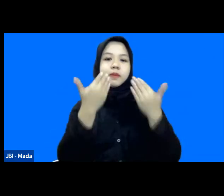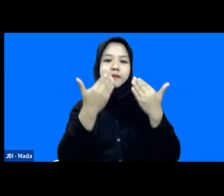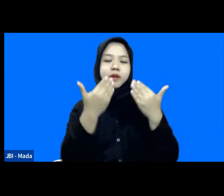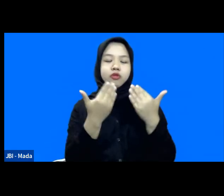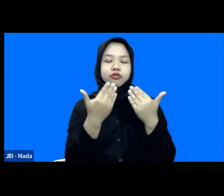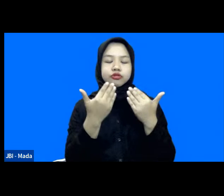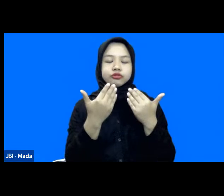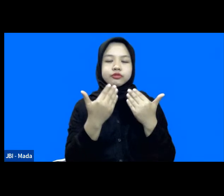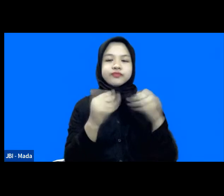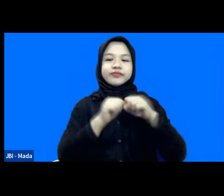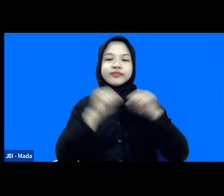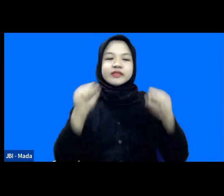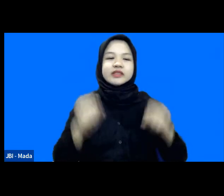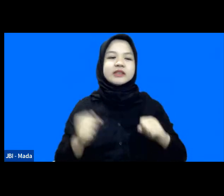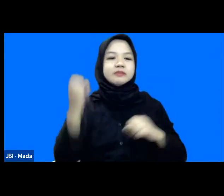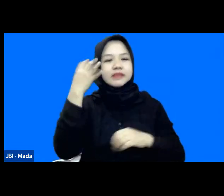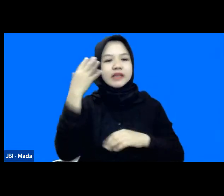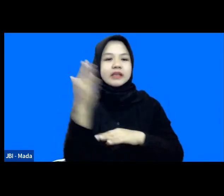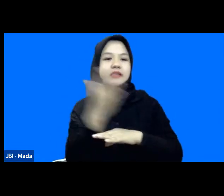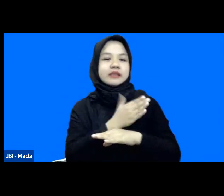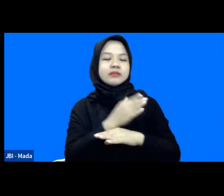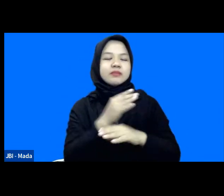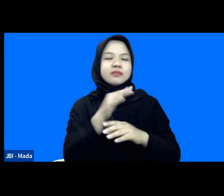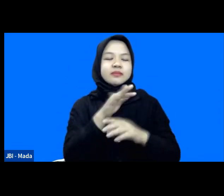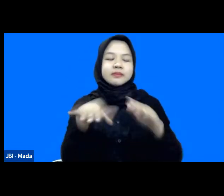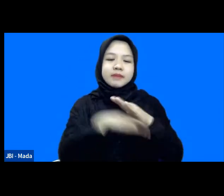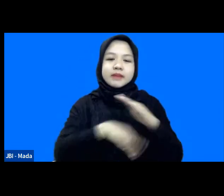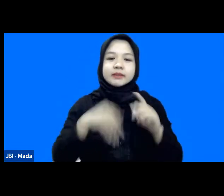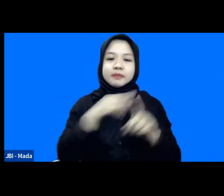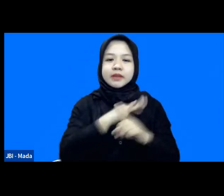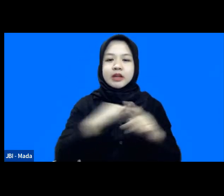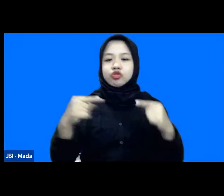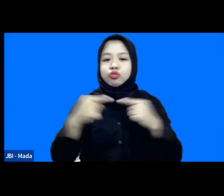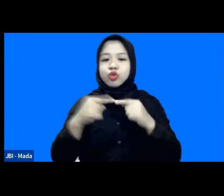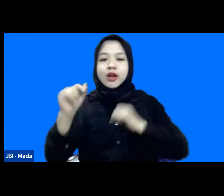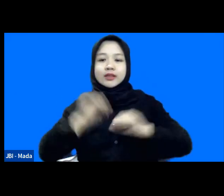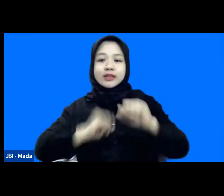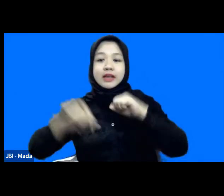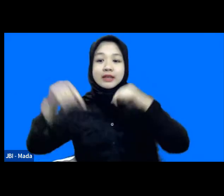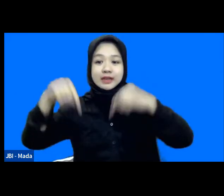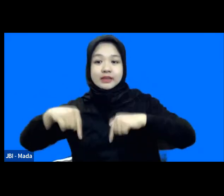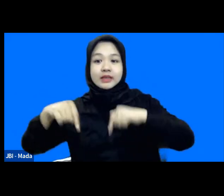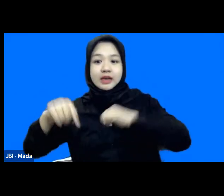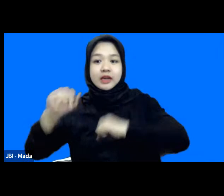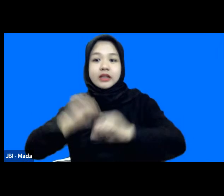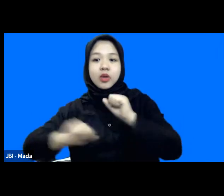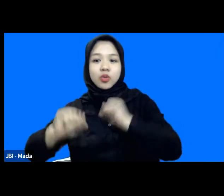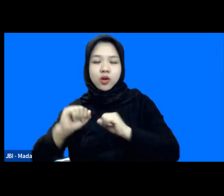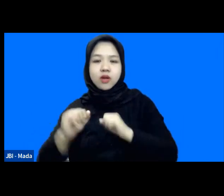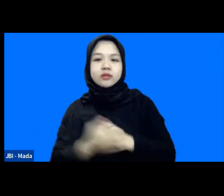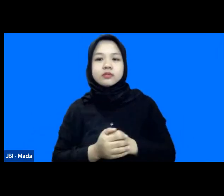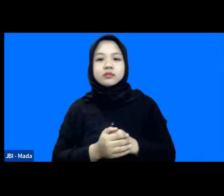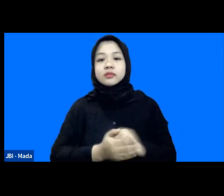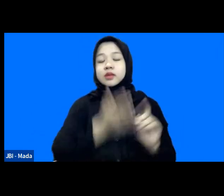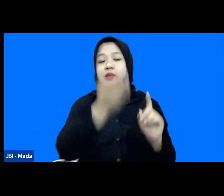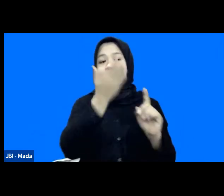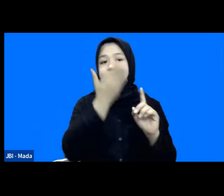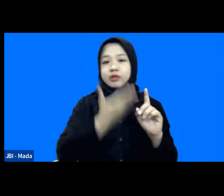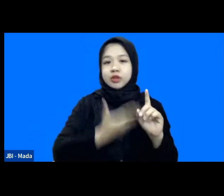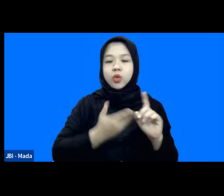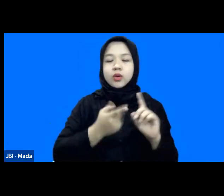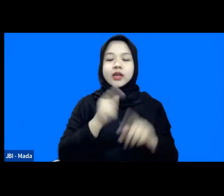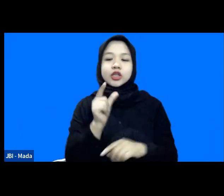sistem peringatan dini berbasis masyarakat berkaitan dengan kegiatan yang mungkin saat ini dilakukan beliau dari You